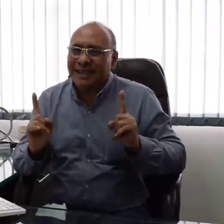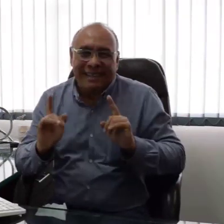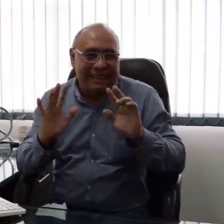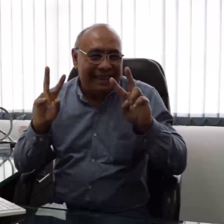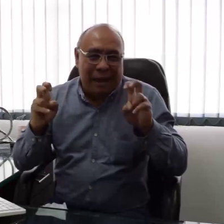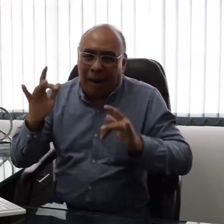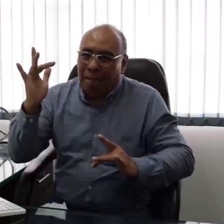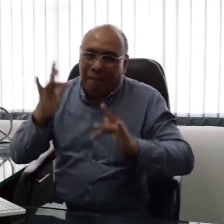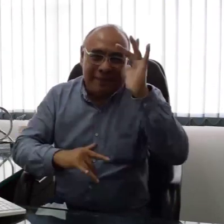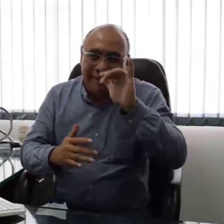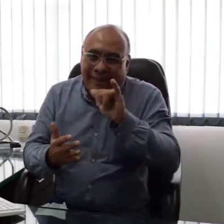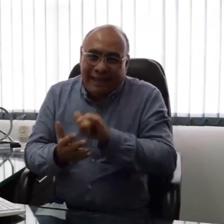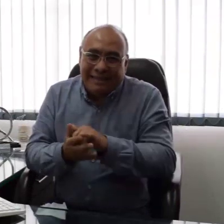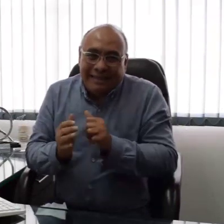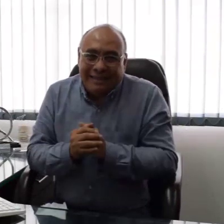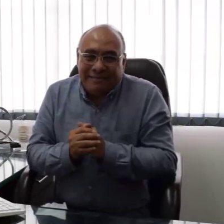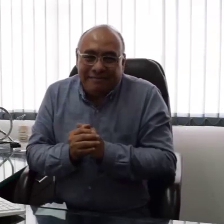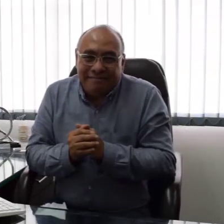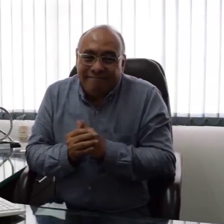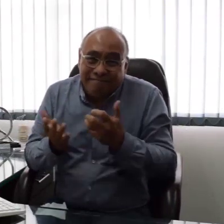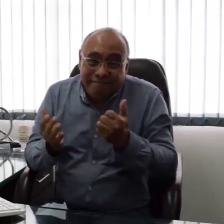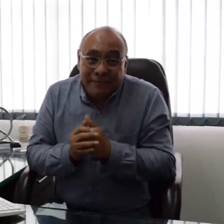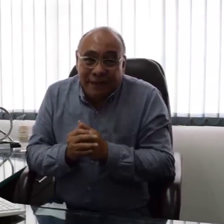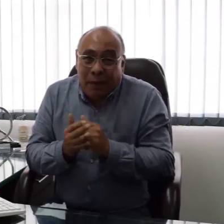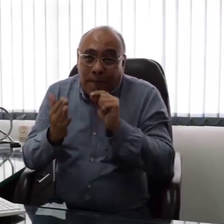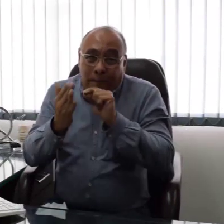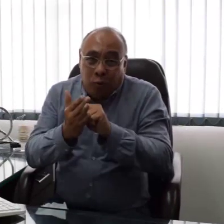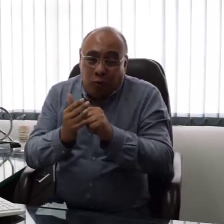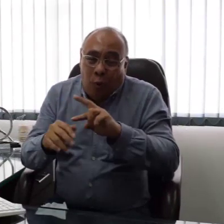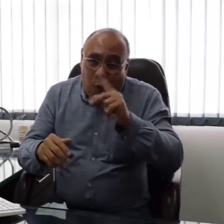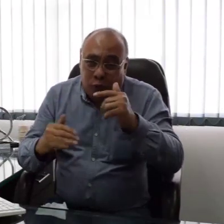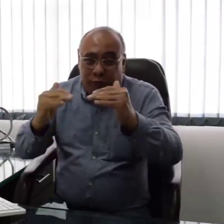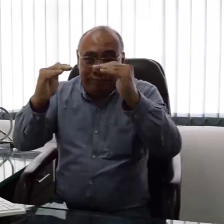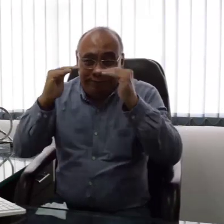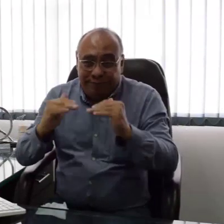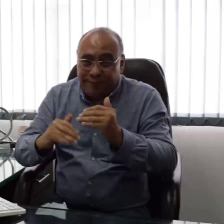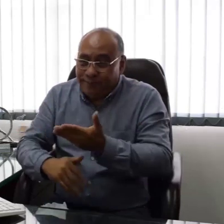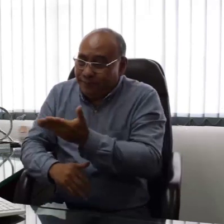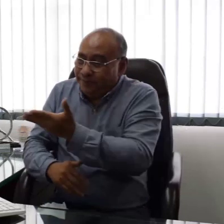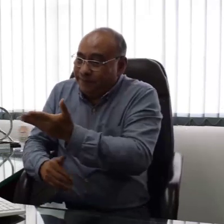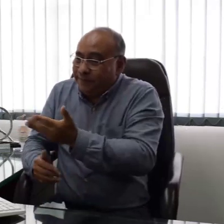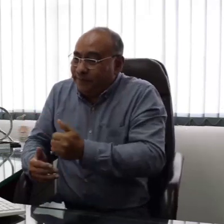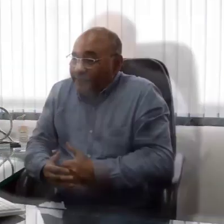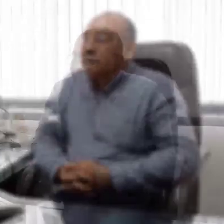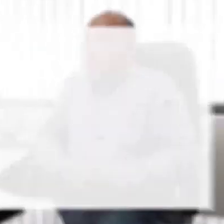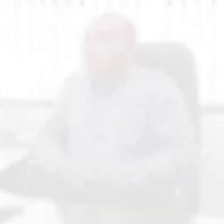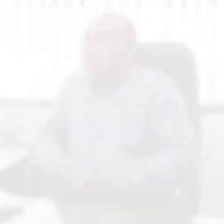de señas por parte de personas oyentes. Esa no es la manera adecuada de abordar este tema. Ahora veamos el siguiente punto.